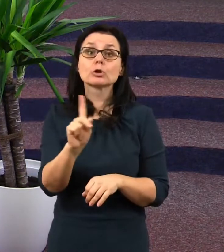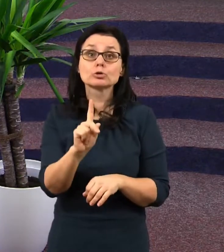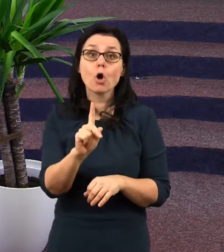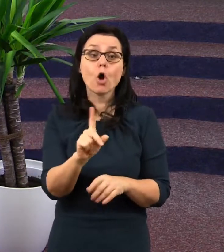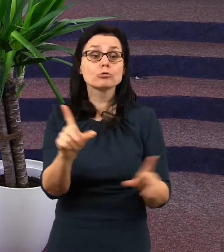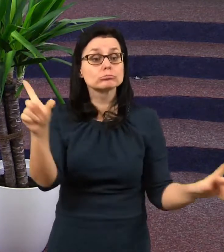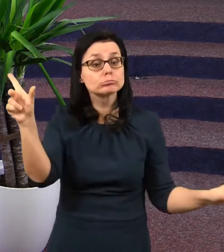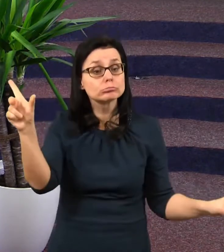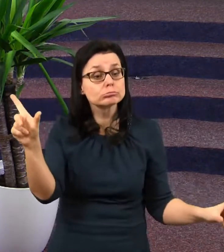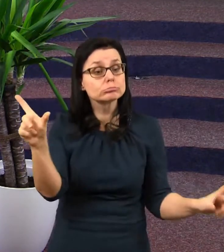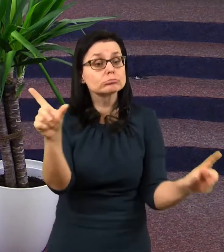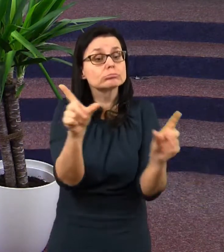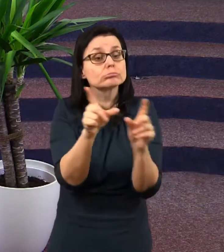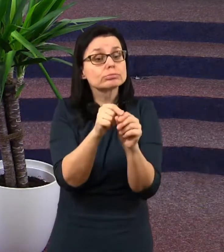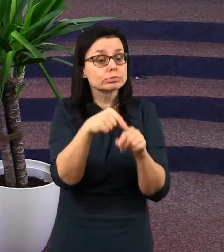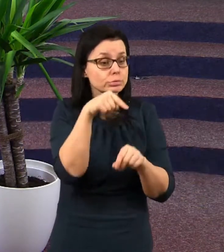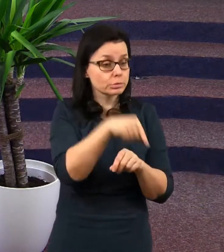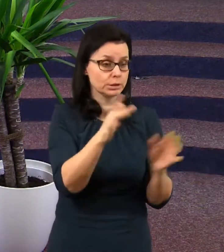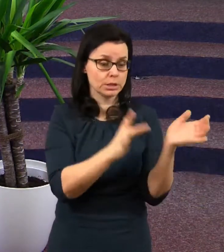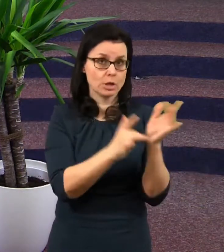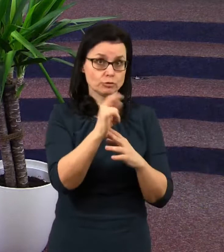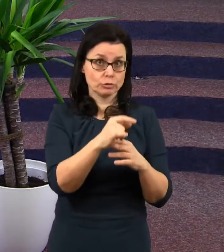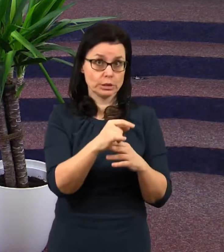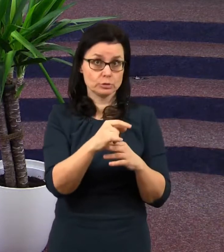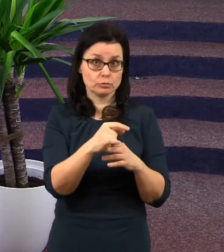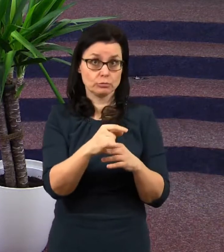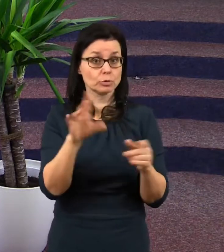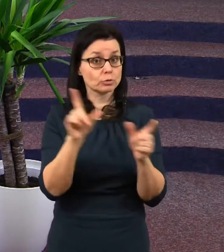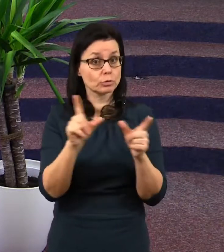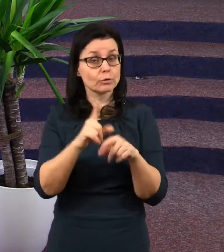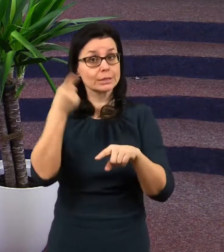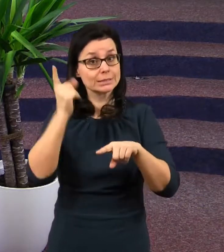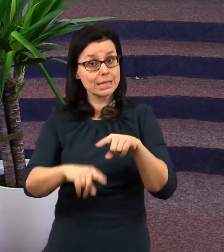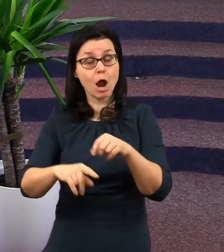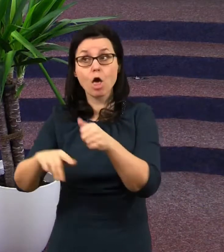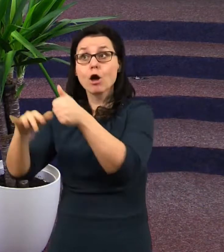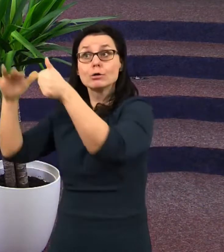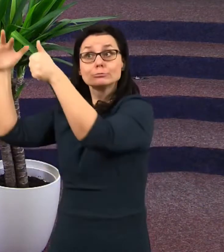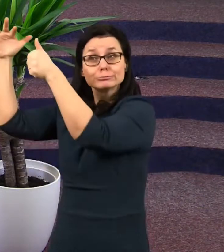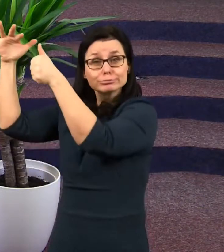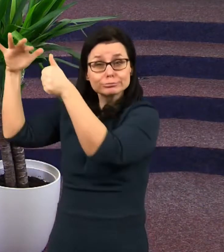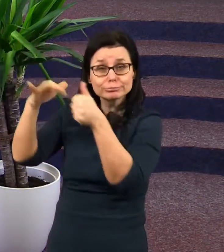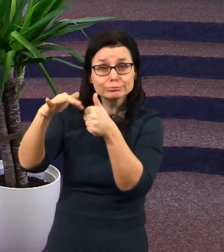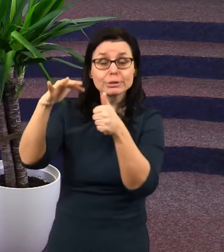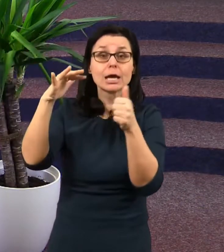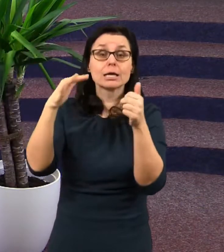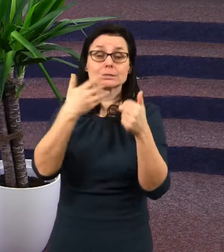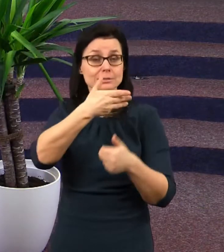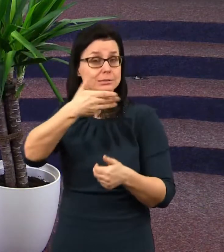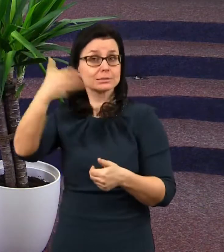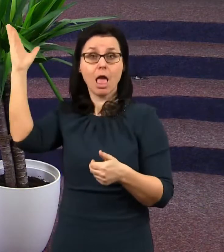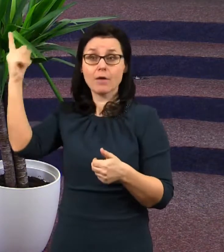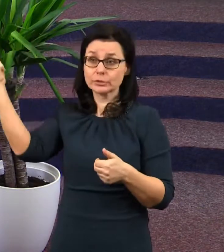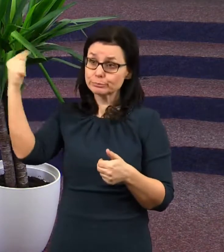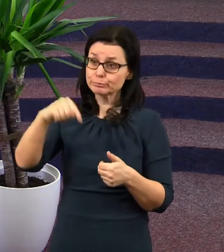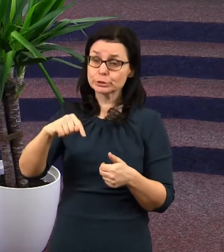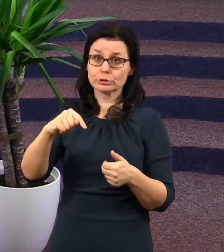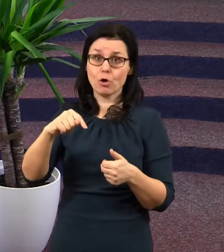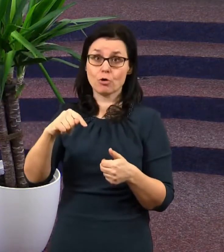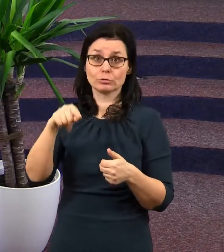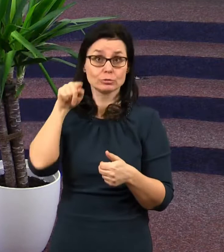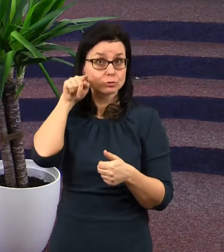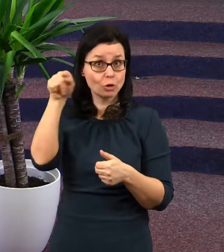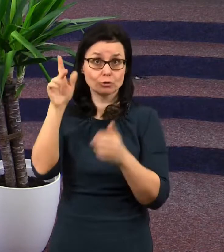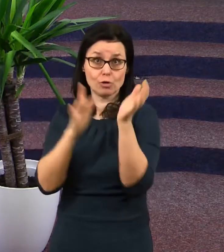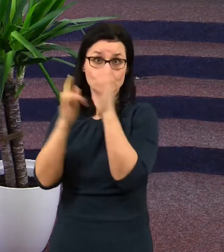podíl na prvním vzkříšení, tedy při příchodu Pána Ježíše, při tom slavném příchodu s anděli.